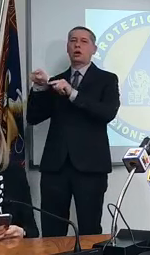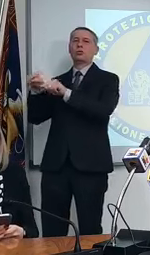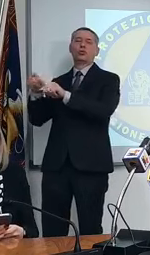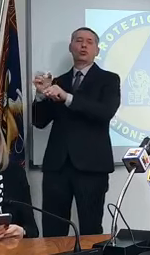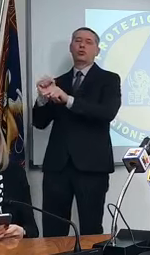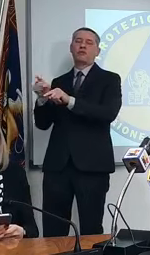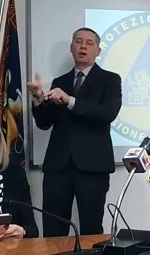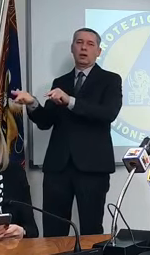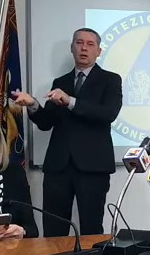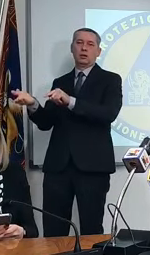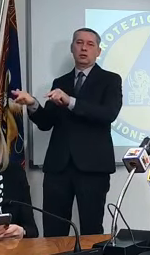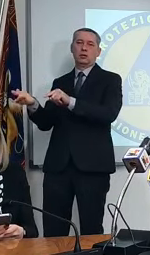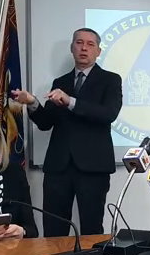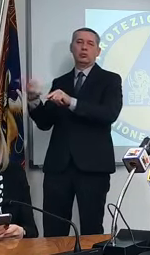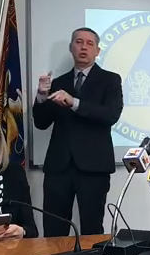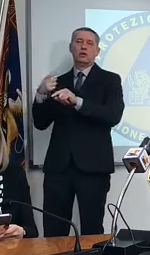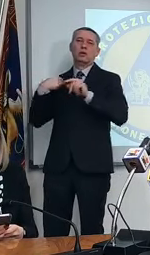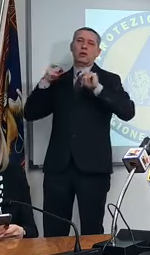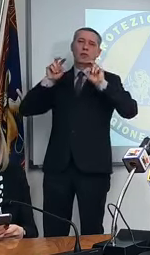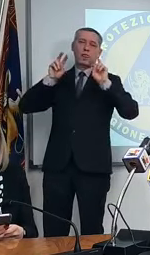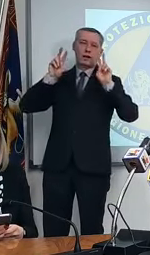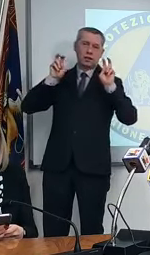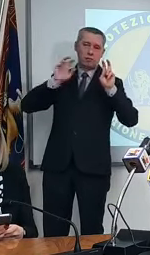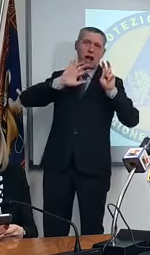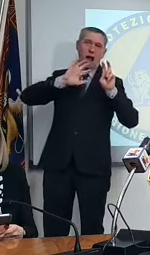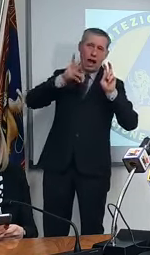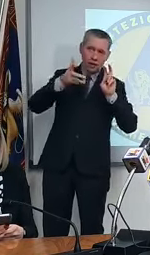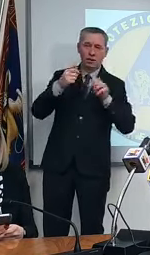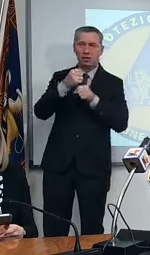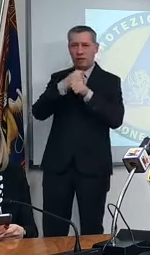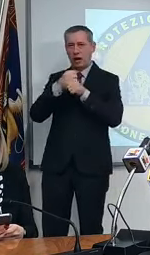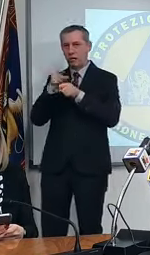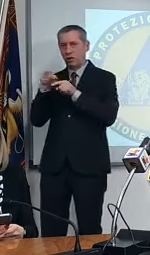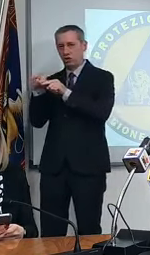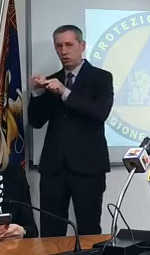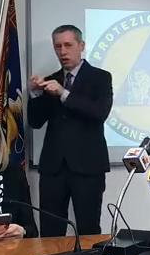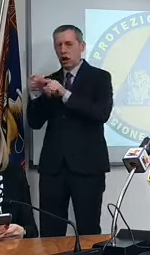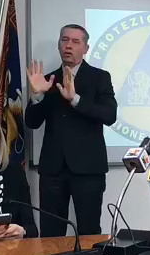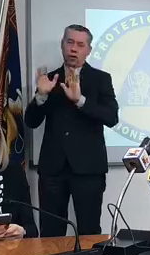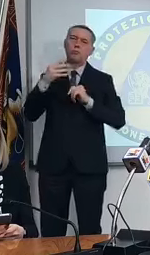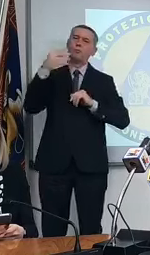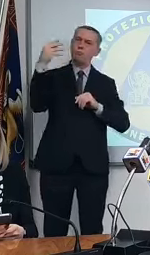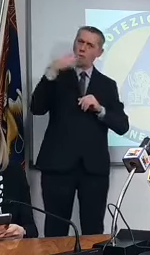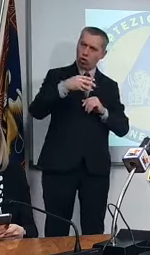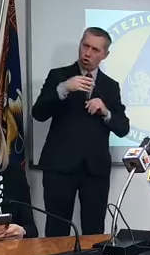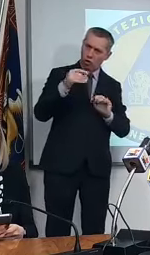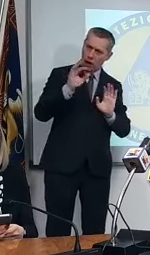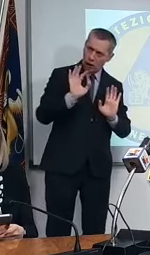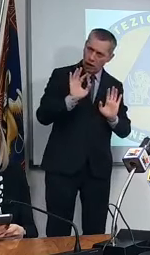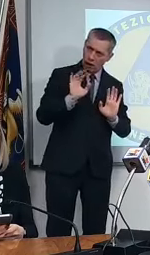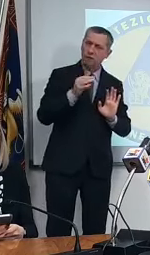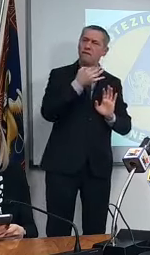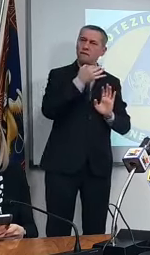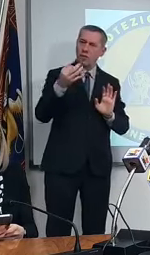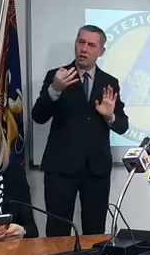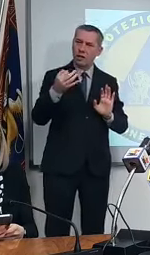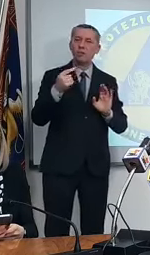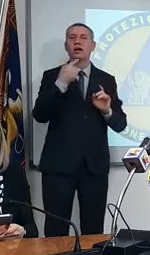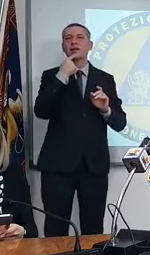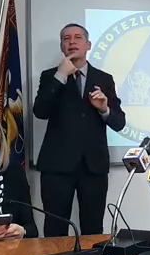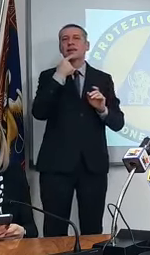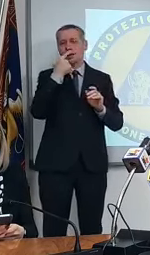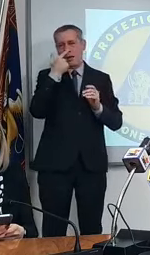perché perché c'è il tema di assunzione di altri farmaci quindi monoclonale va bene per chi va bene per chi è